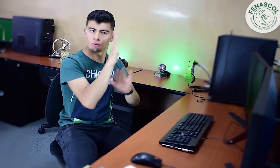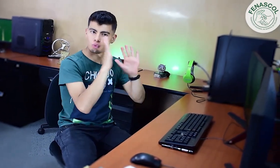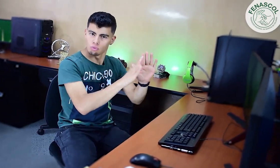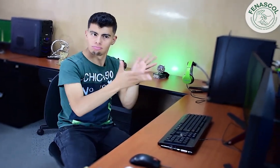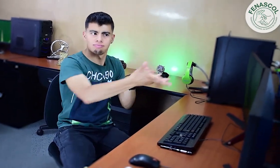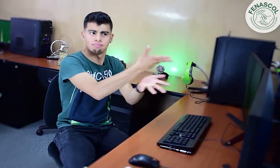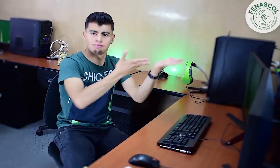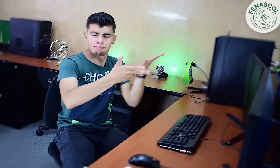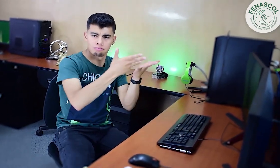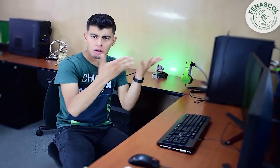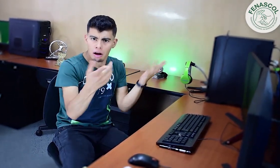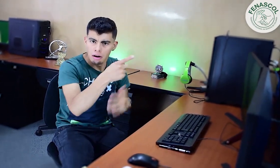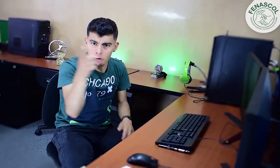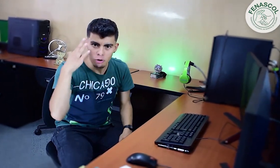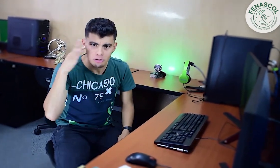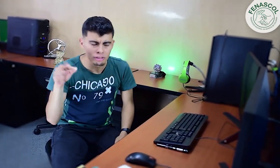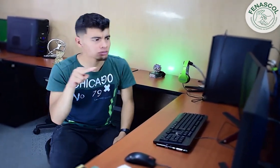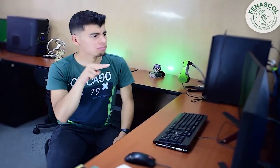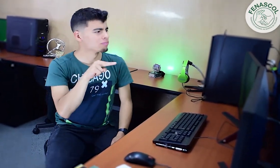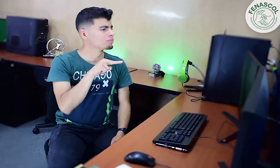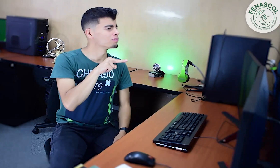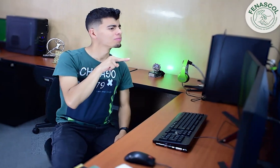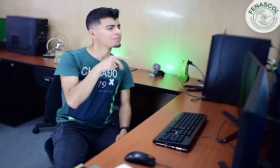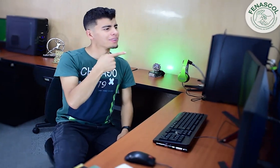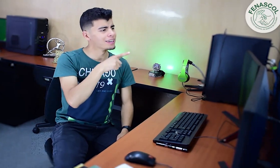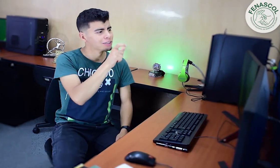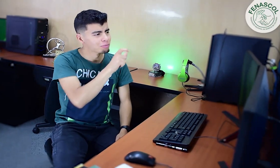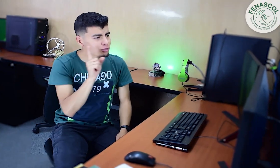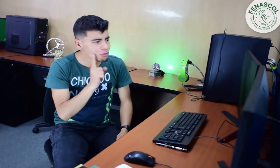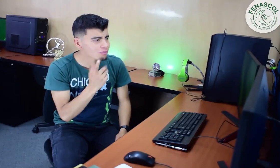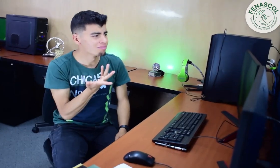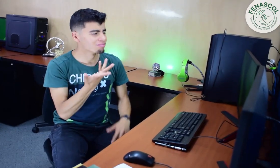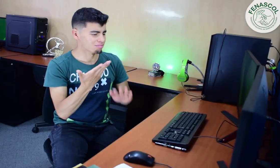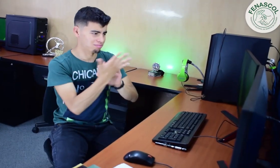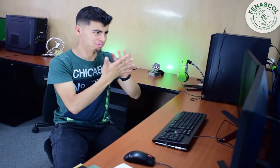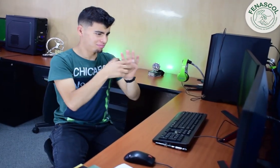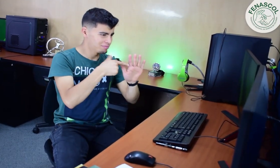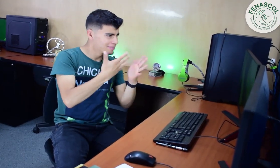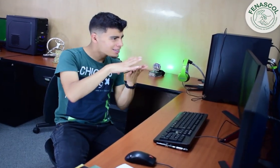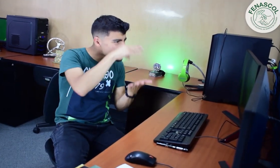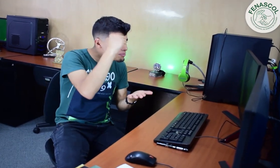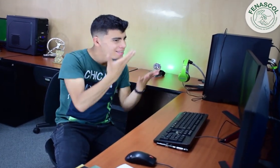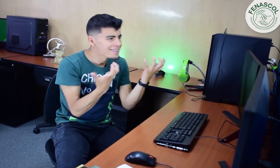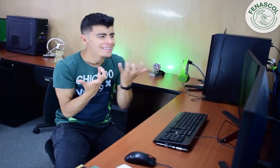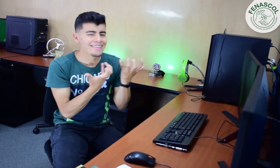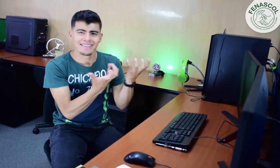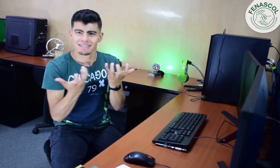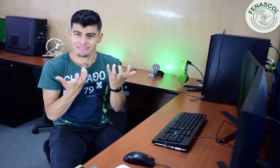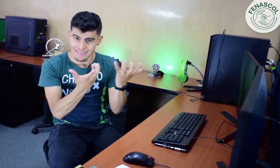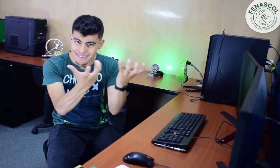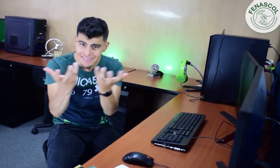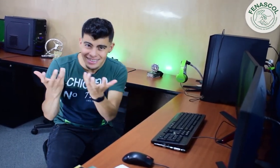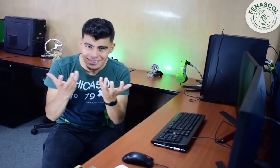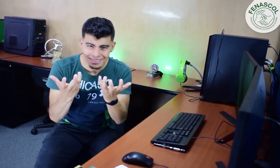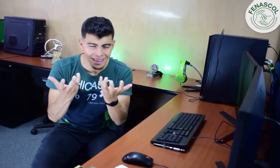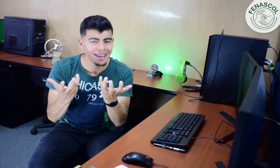oyentes están interesadas en aprender esta lengua. Si tú eres uno de ellos y quieres aprender la lengua de señas, Fenascol da estos